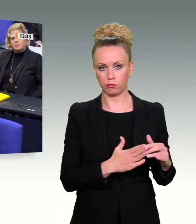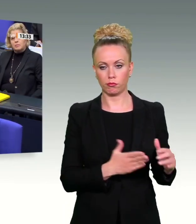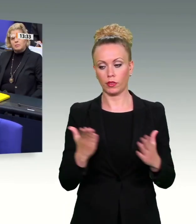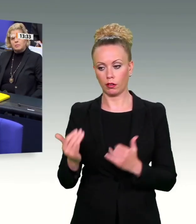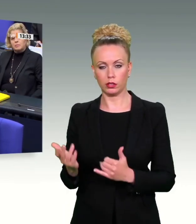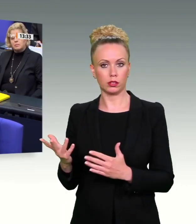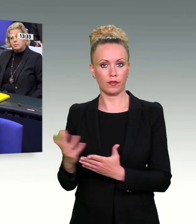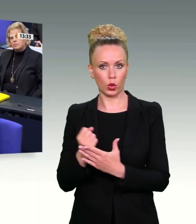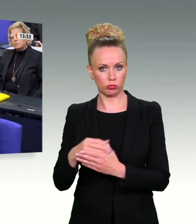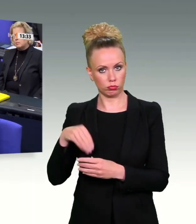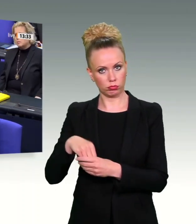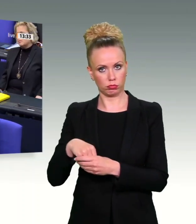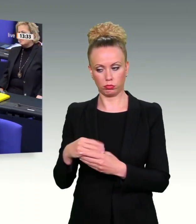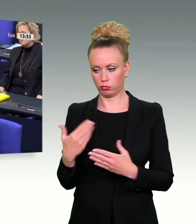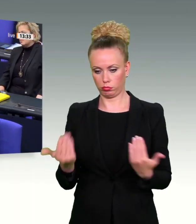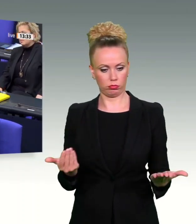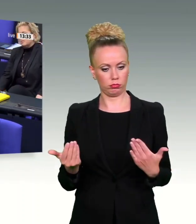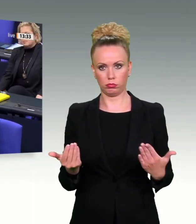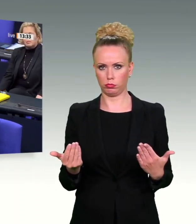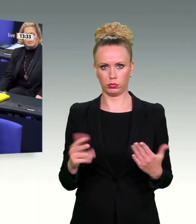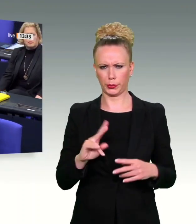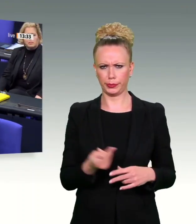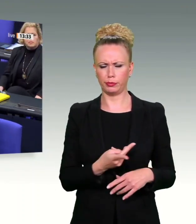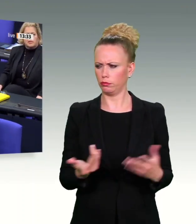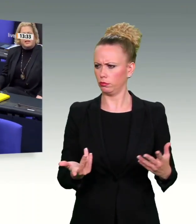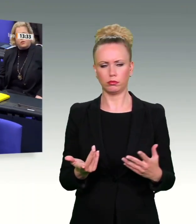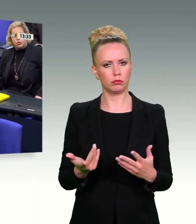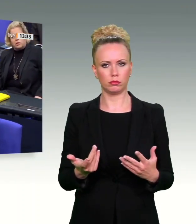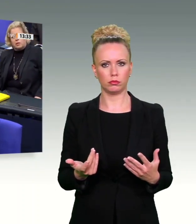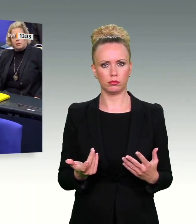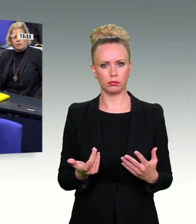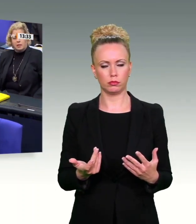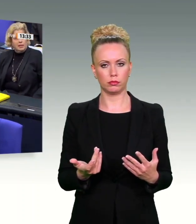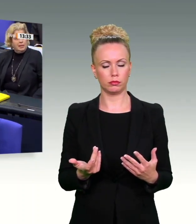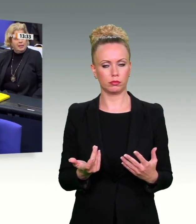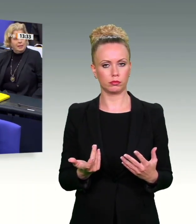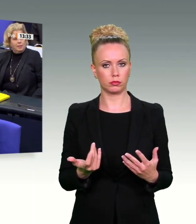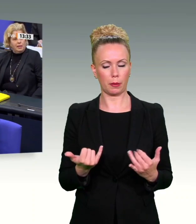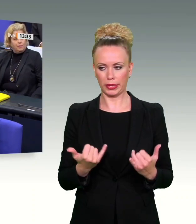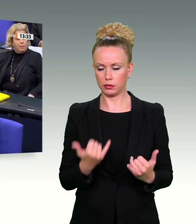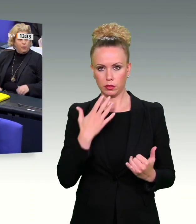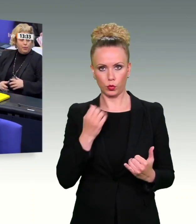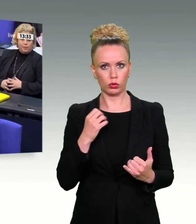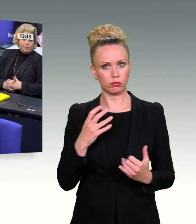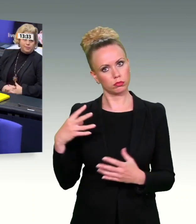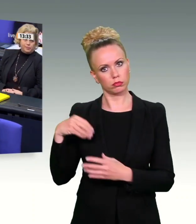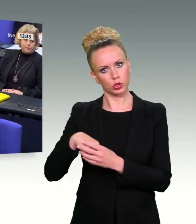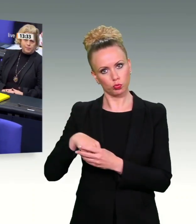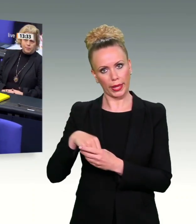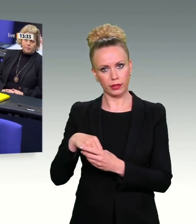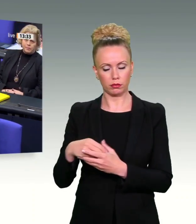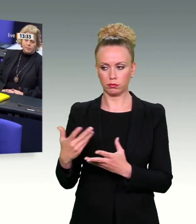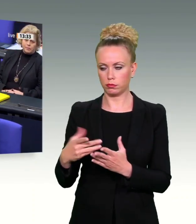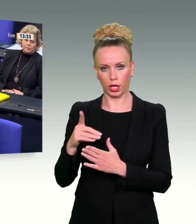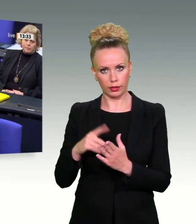Tenor Ihres zweiseitigen Antrags. Und am Ende ist es so, dass Sie für die Vorratsdatenspeicherung schlichtweg immer neue Namen